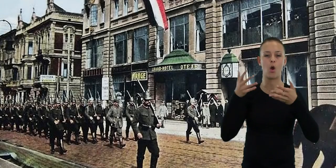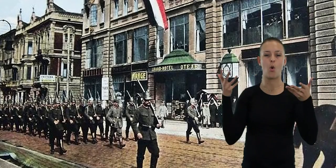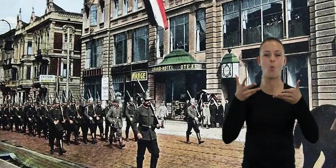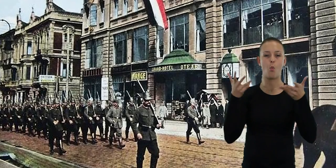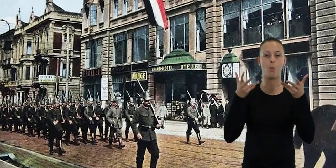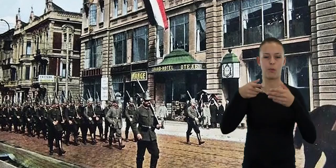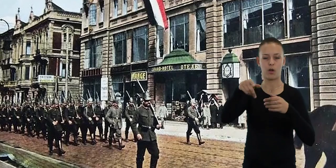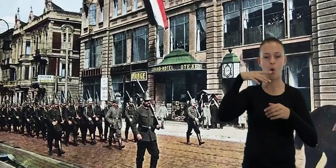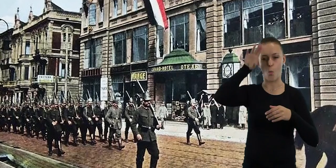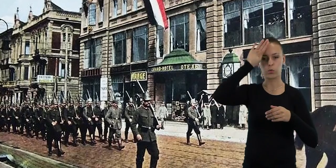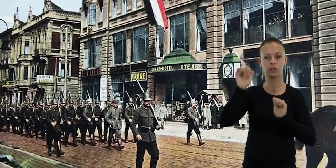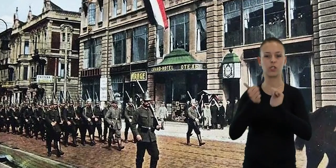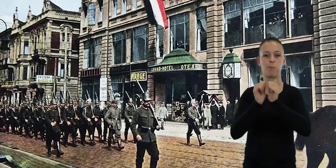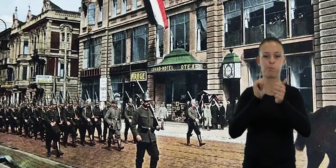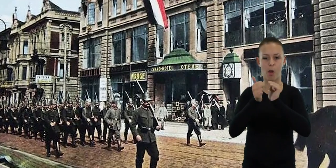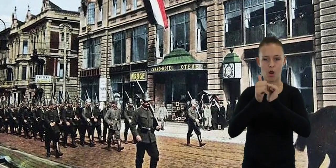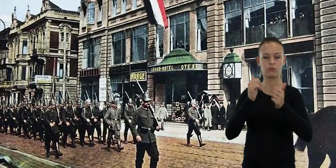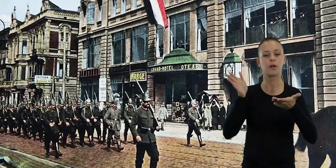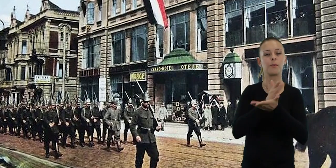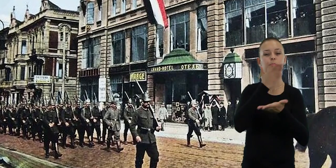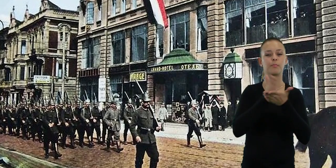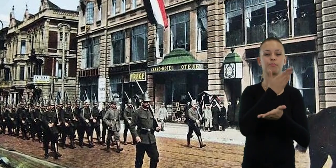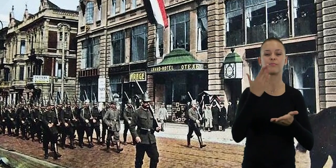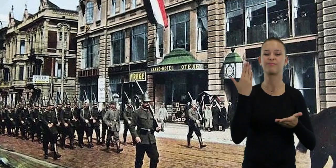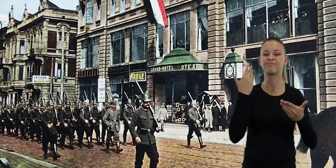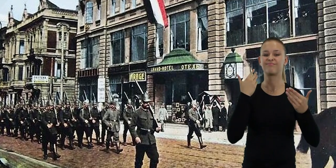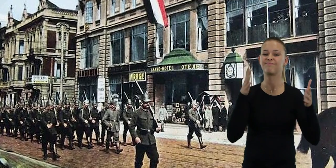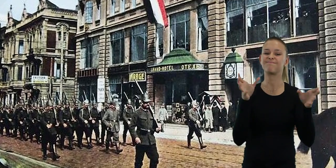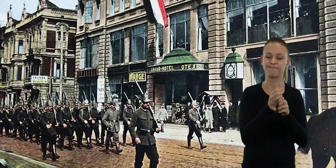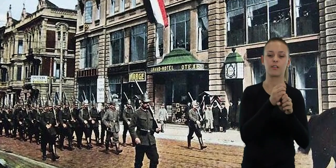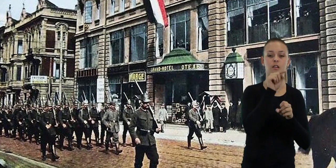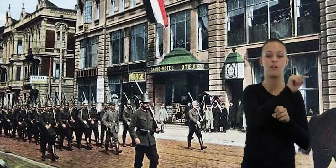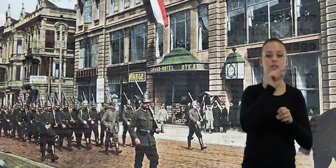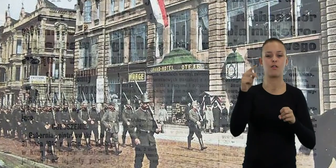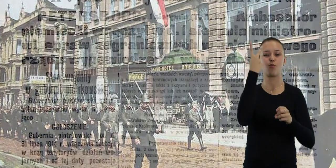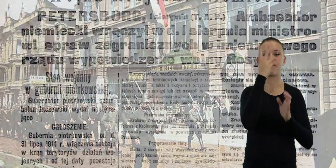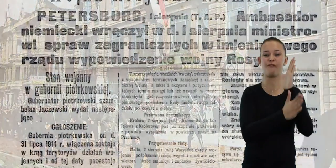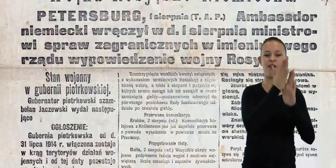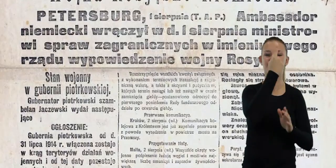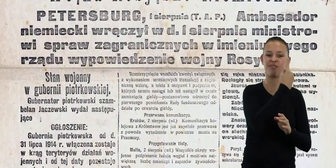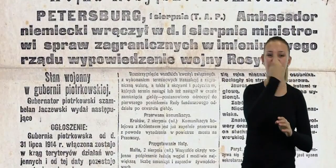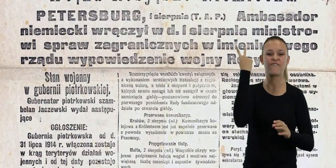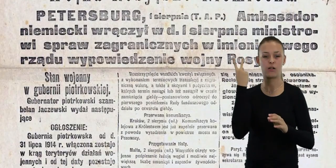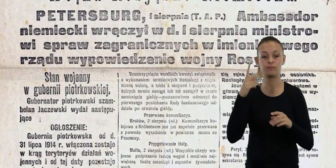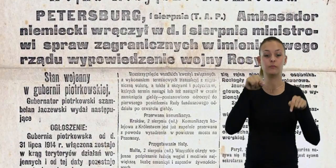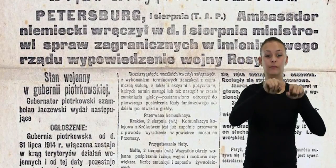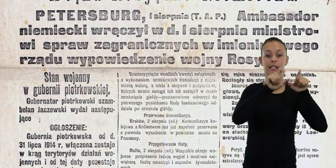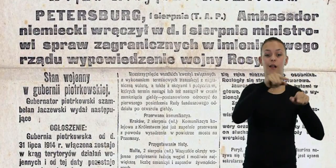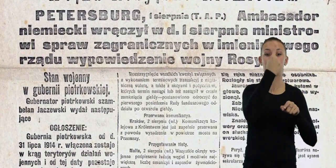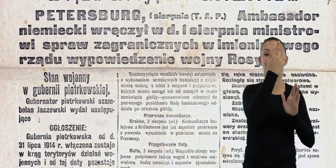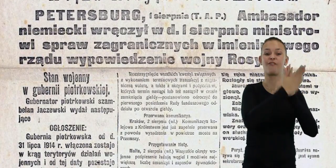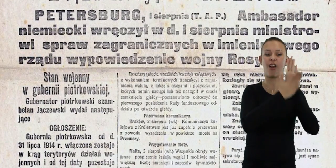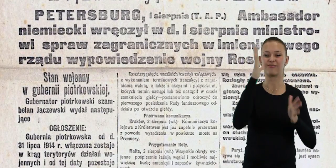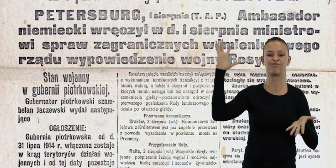Opowiadając o historii łódzkiego sportu, nie sposób pominąć czasów obu wojen światowych. Podczas I wojny